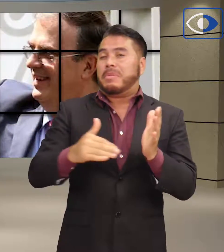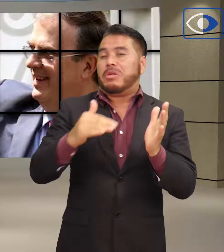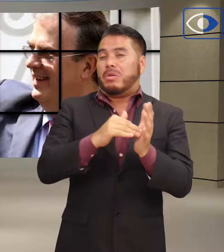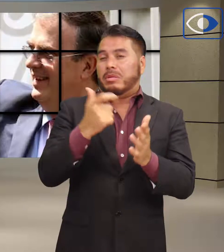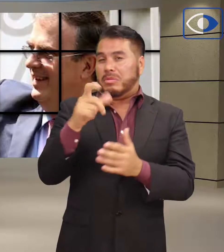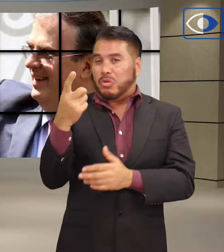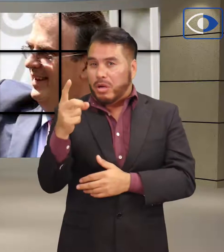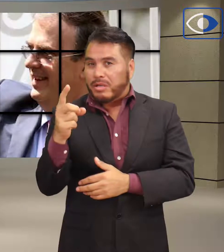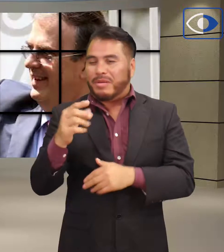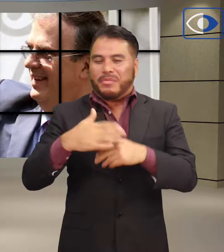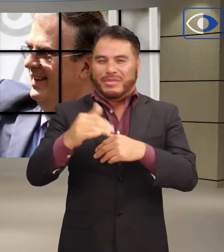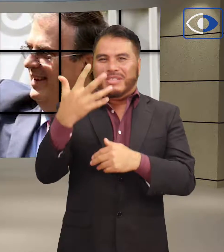en los próximos cinco años.